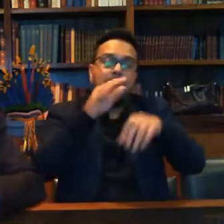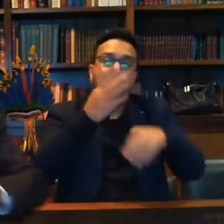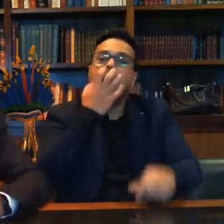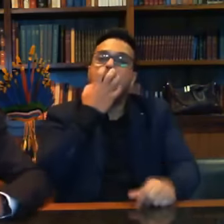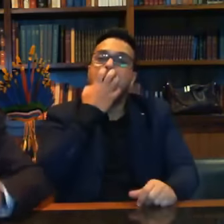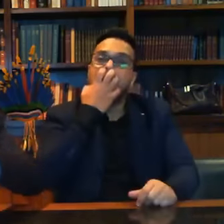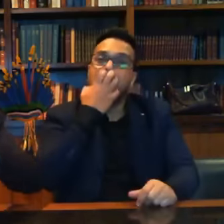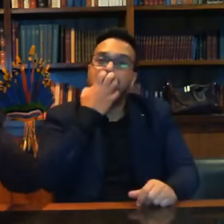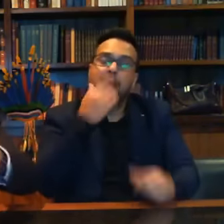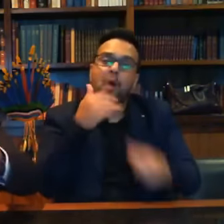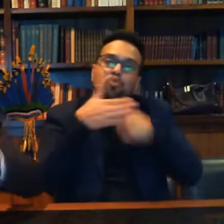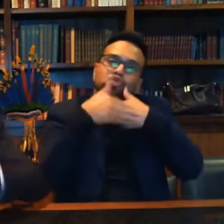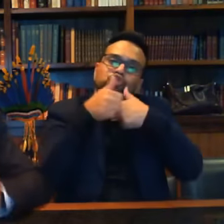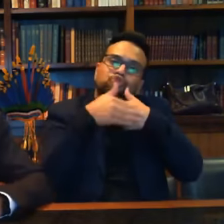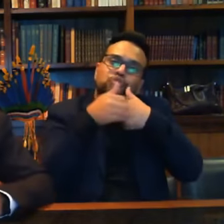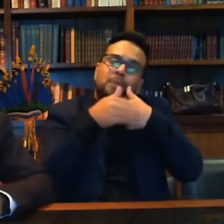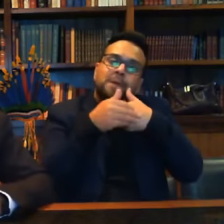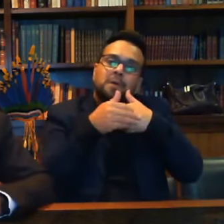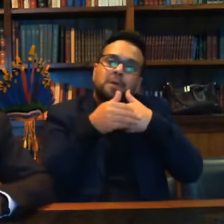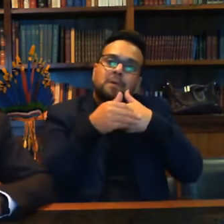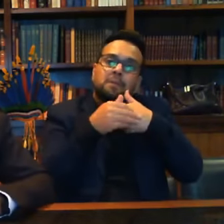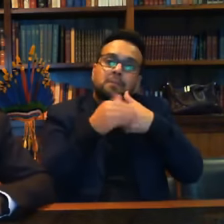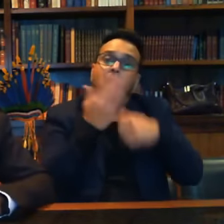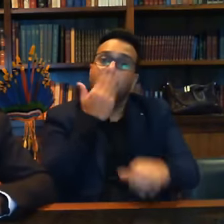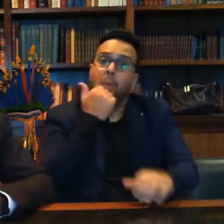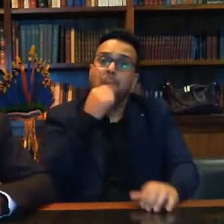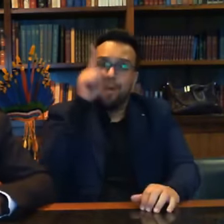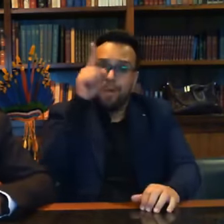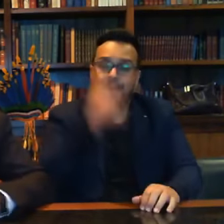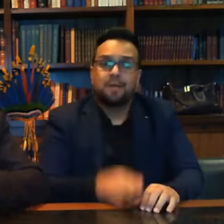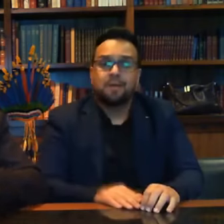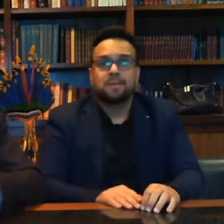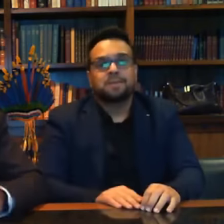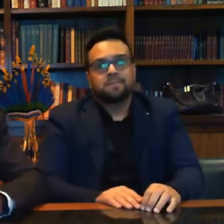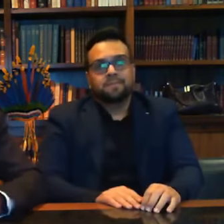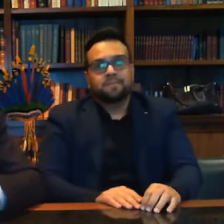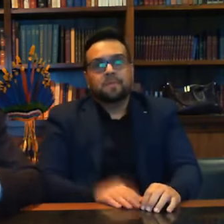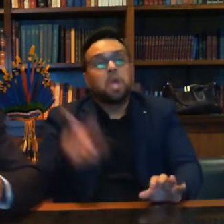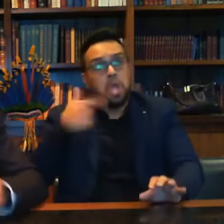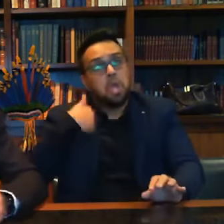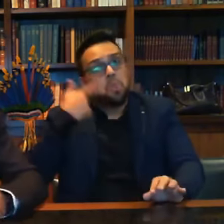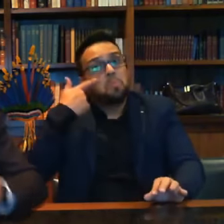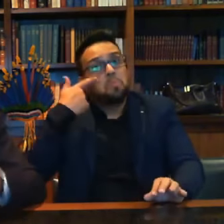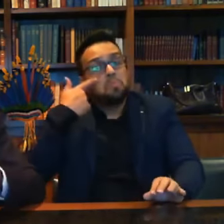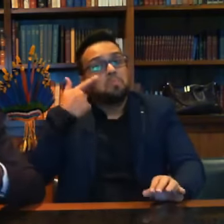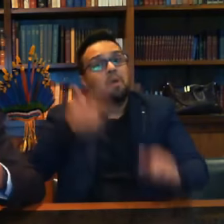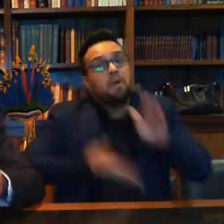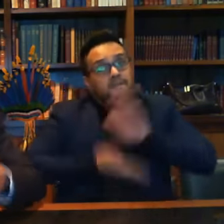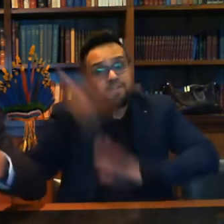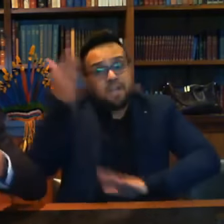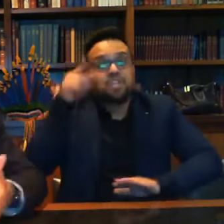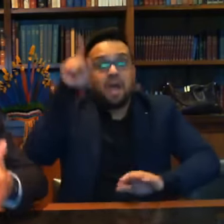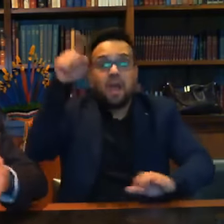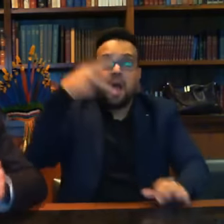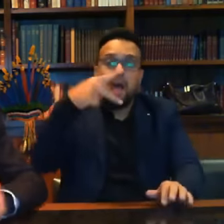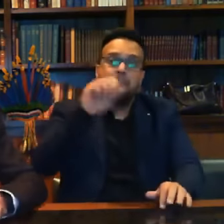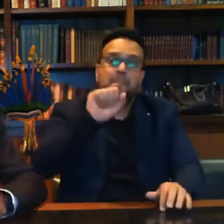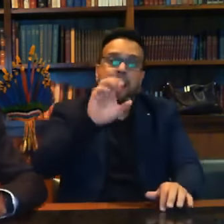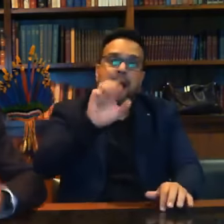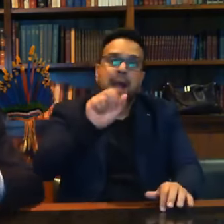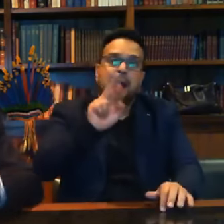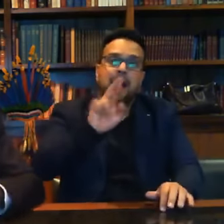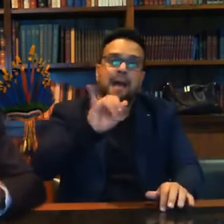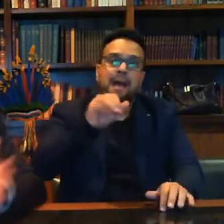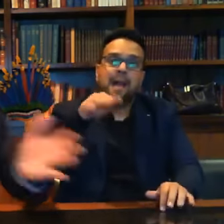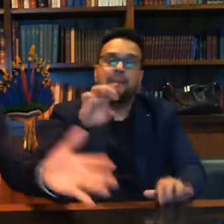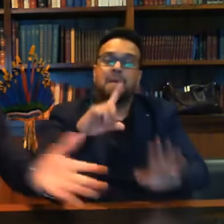daqui a algumas semanas, dar uma chegada em pá caramba. Fazer lá matérias que a nossa grande empresa poderia fazê-la,